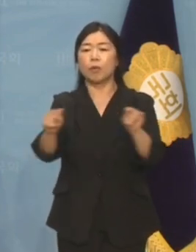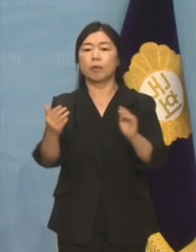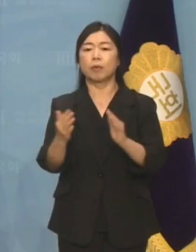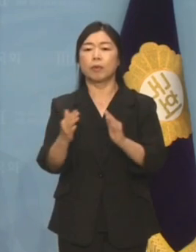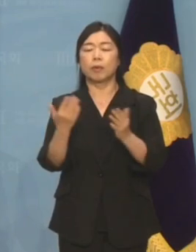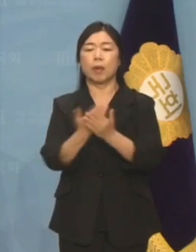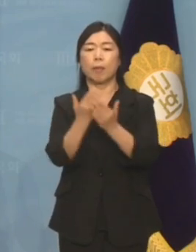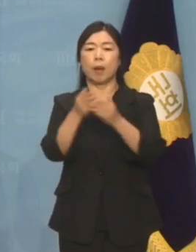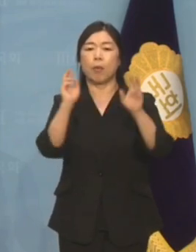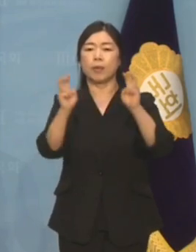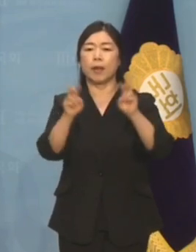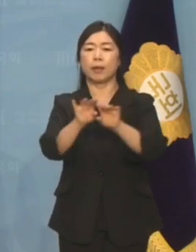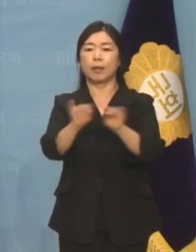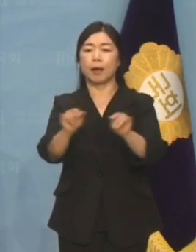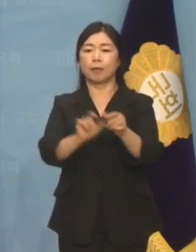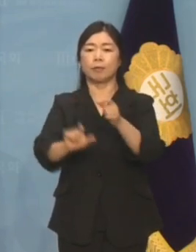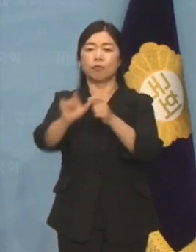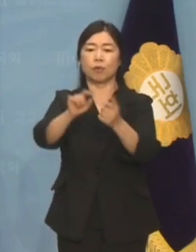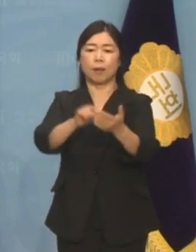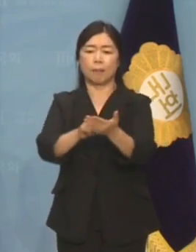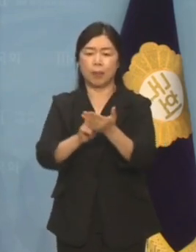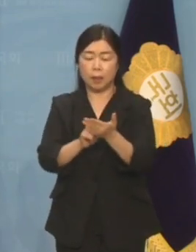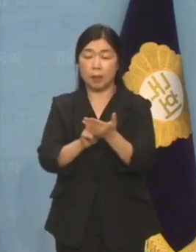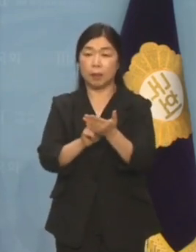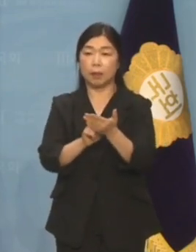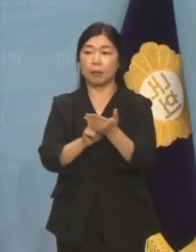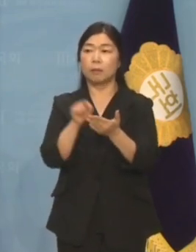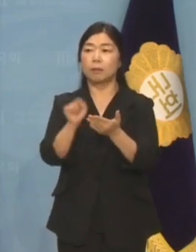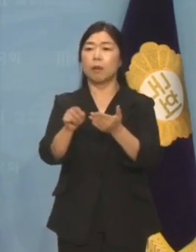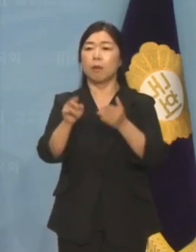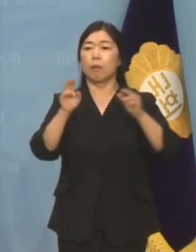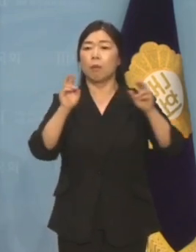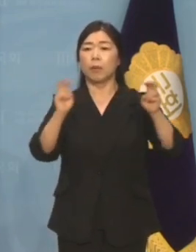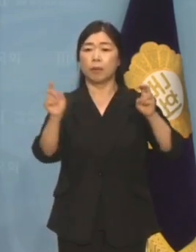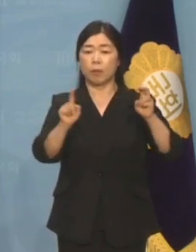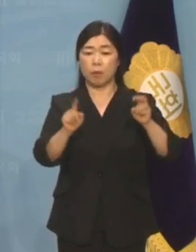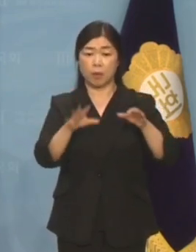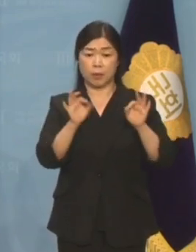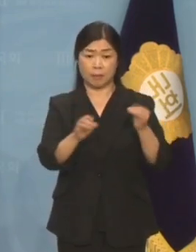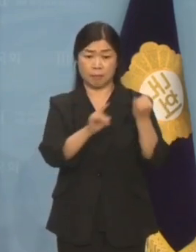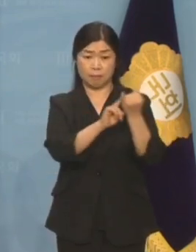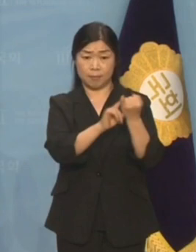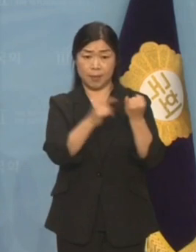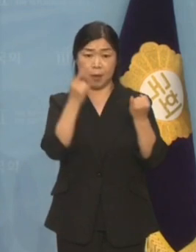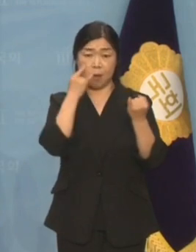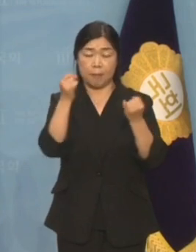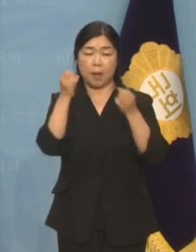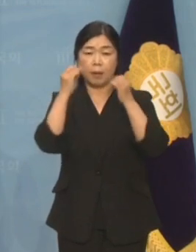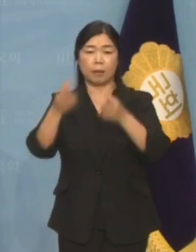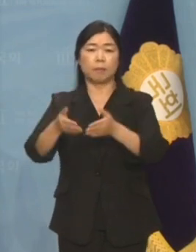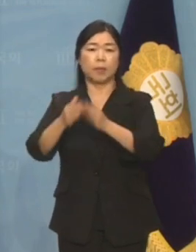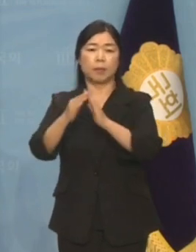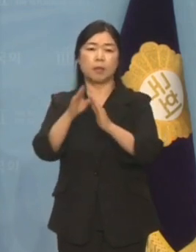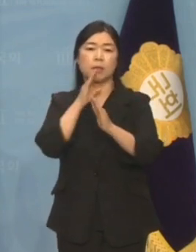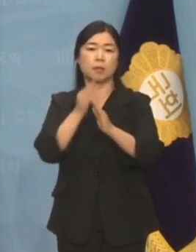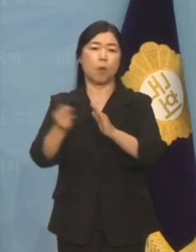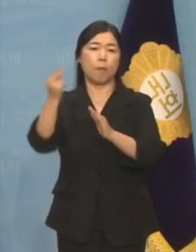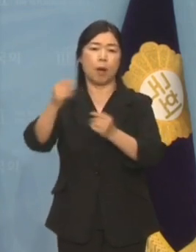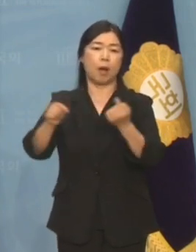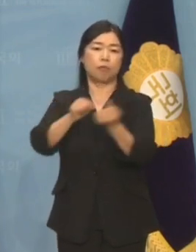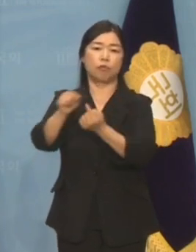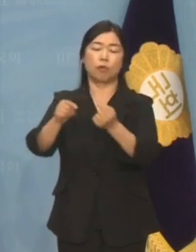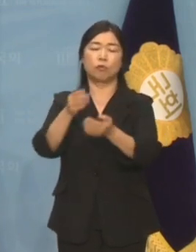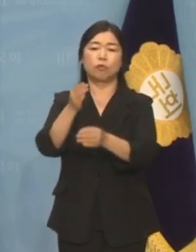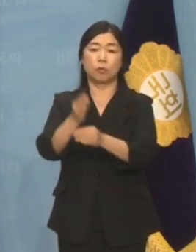개발 회사의 땅이 추가로 드러났습니다. 이 회사는 김 여사의 모친이 세우고 친오뻐가 운영하고 있습니다.